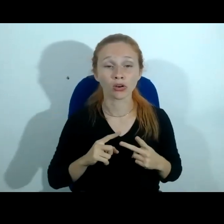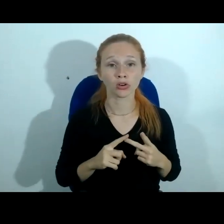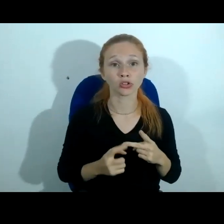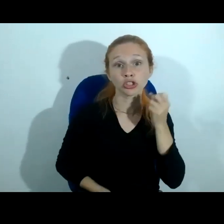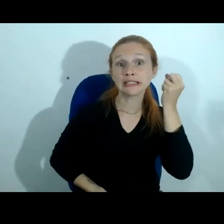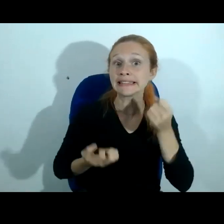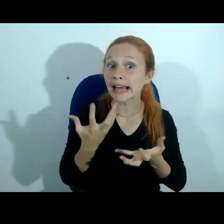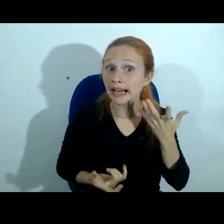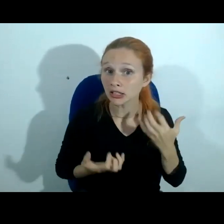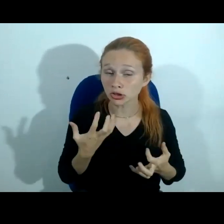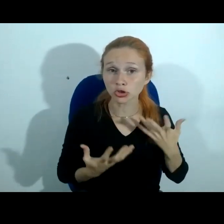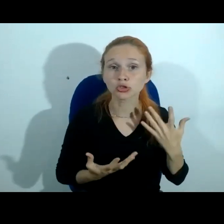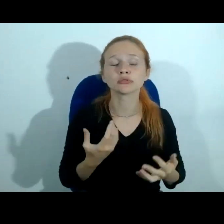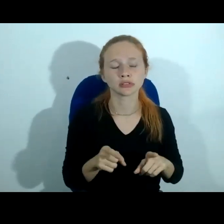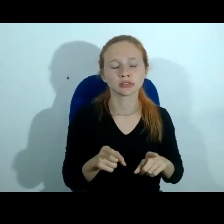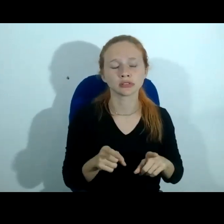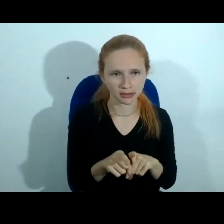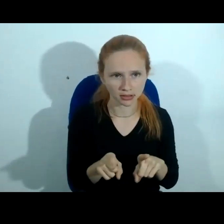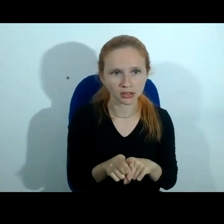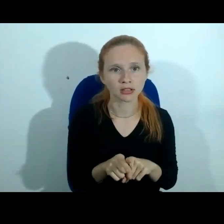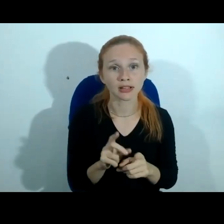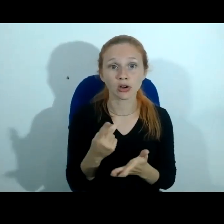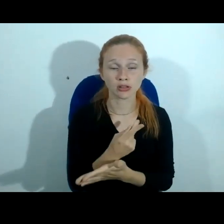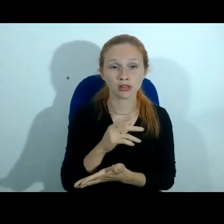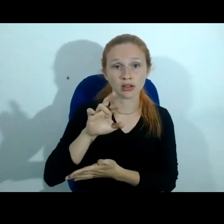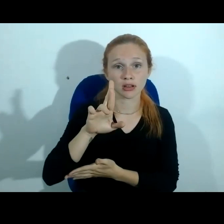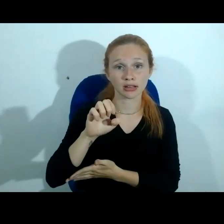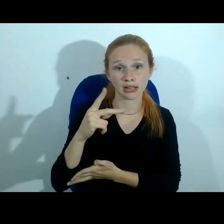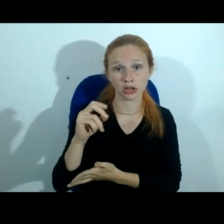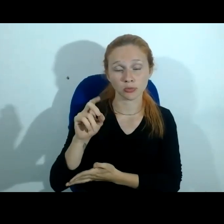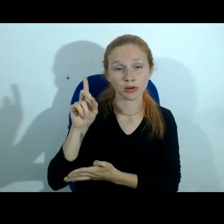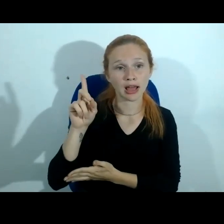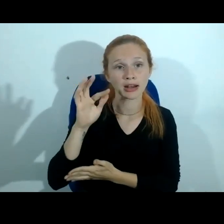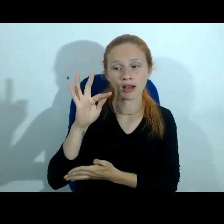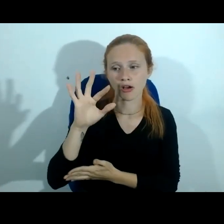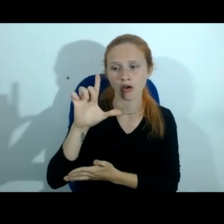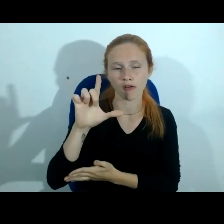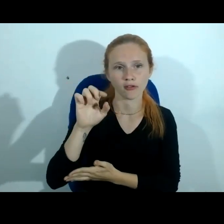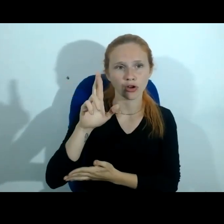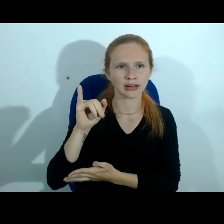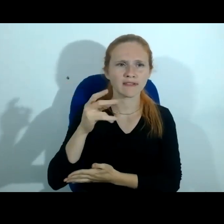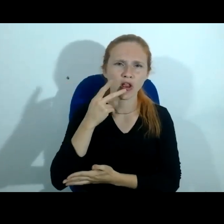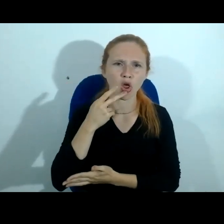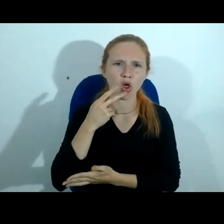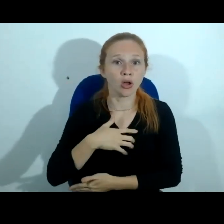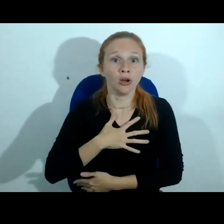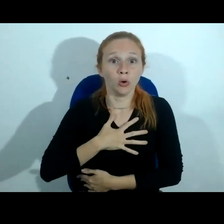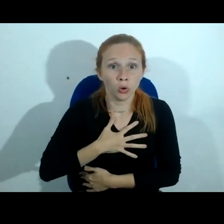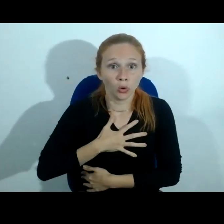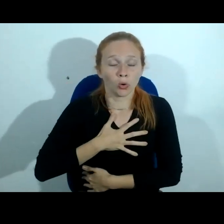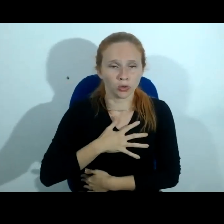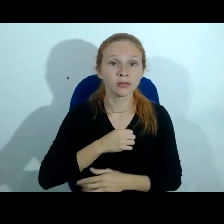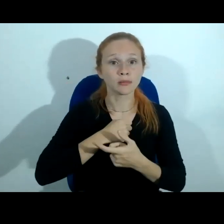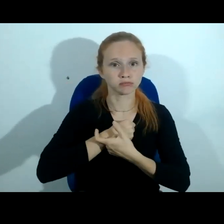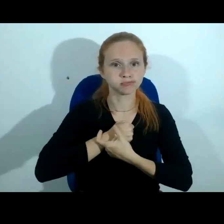incêndio crime de incêndio é o caso do Crespo na Flórida ele diz que era cardíaco ele tem inclusive um relógio que